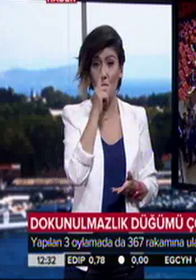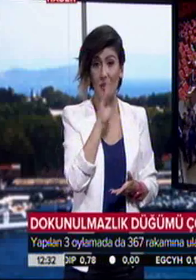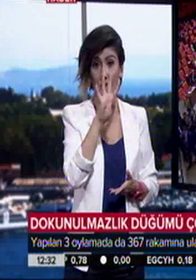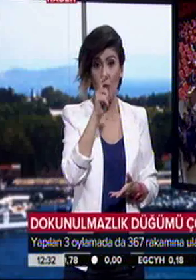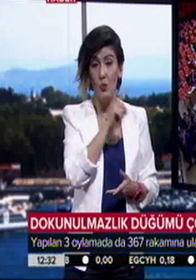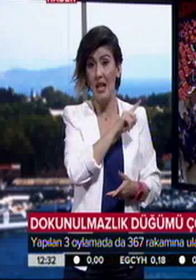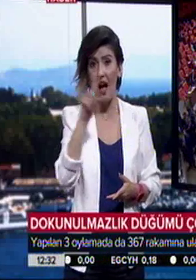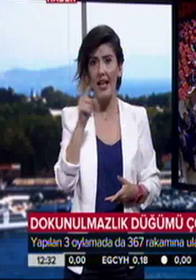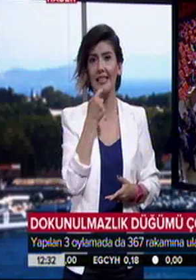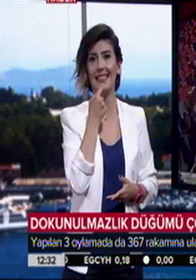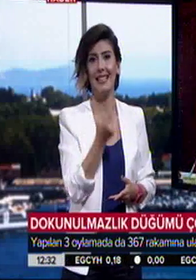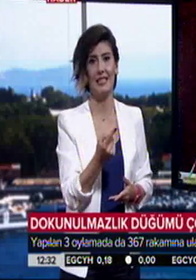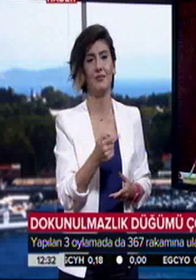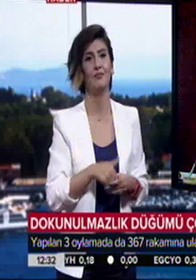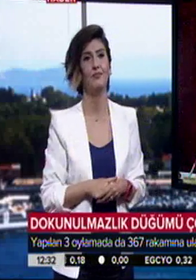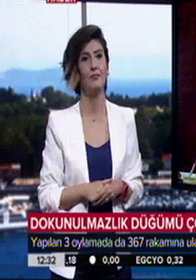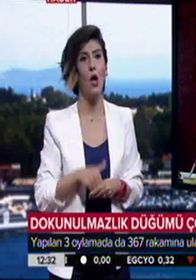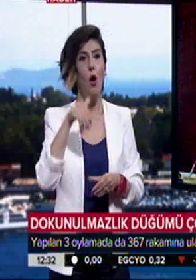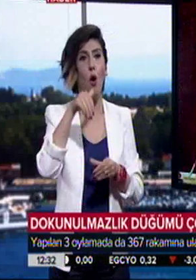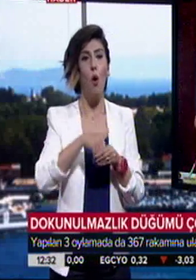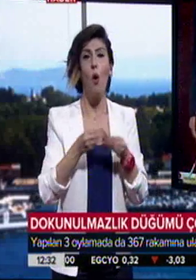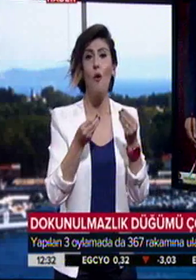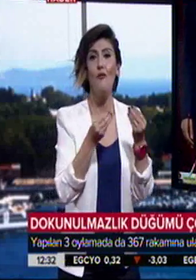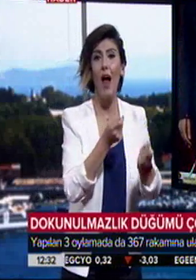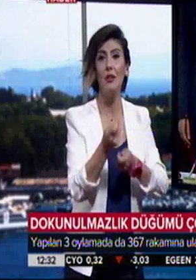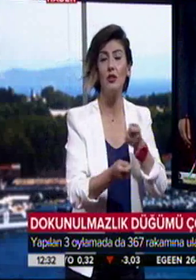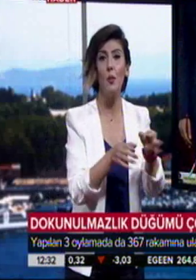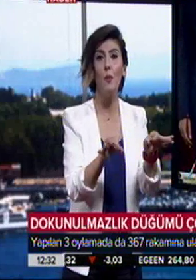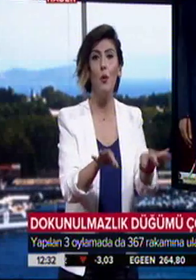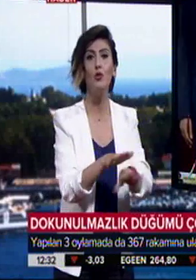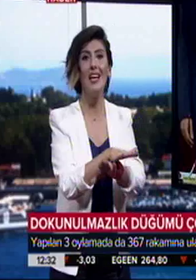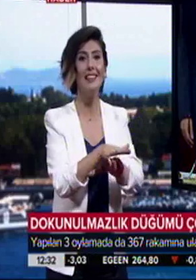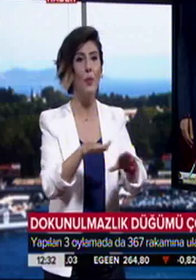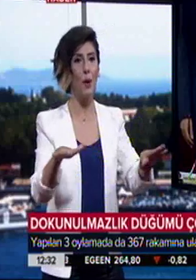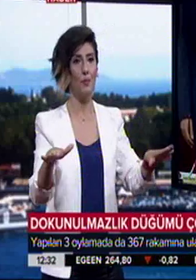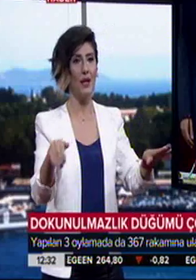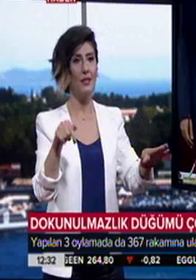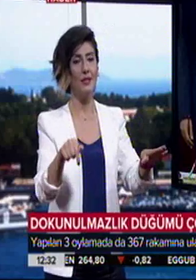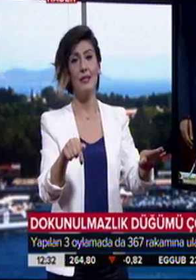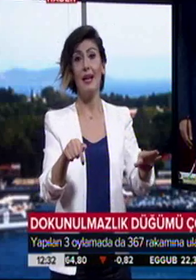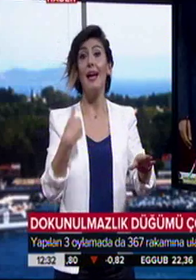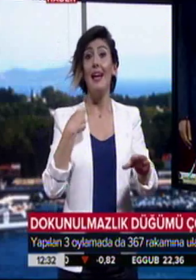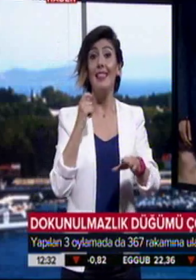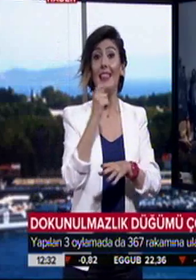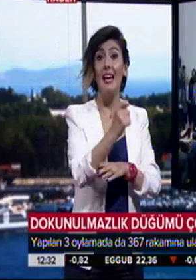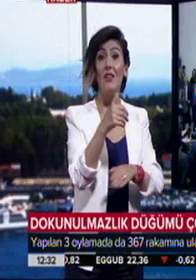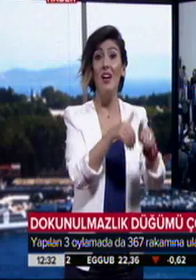hayır oyu kullanıldı. Oy verme işlemi böylece tamamlanmıştır. Teklifin referanduma gitmeden kabulü için